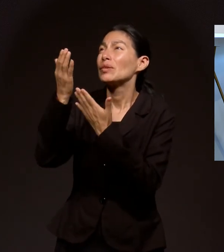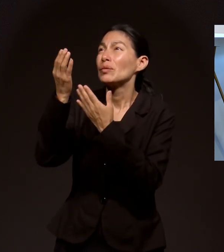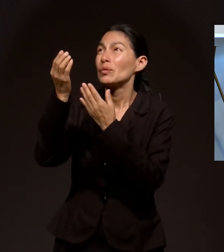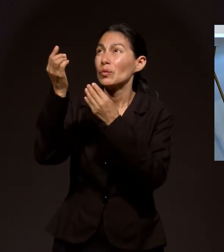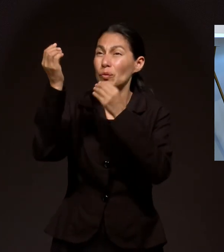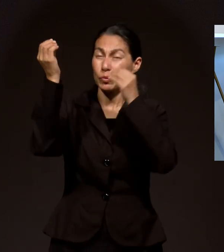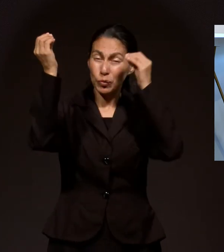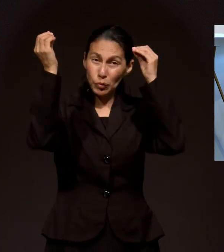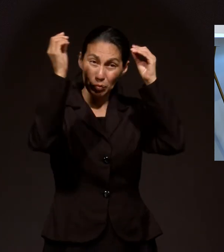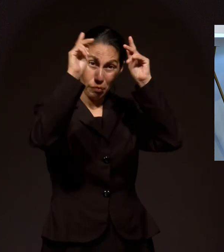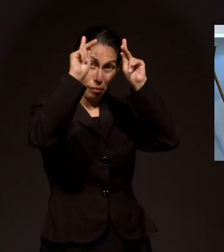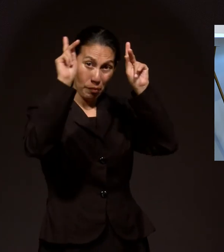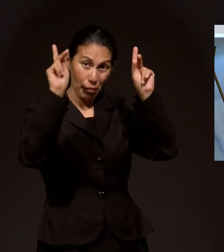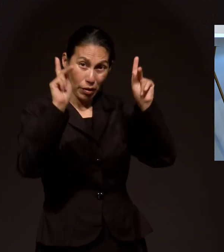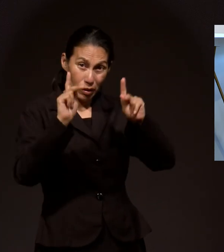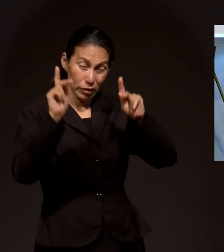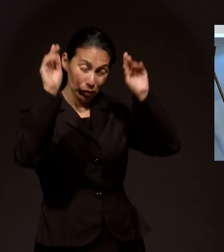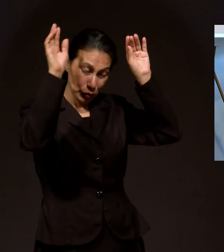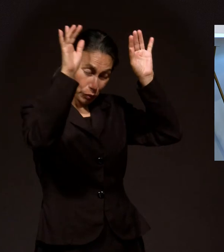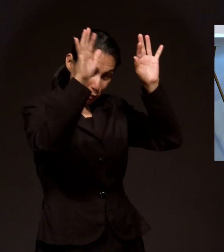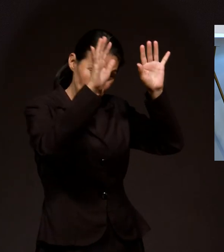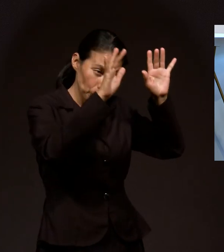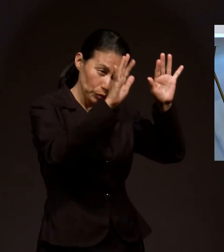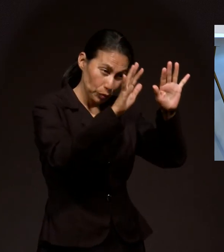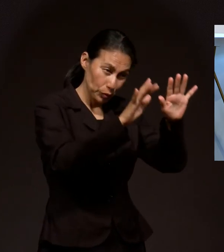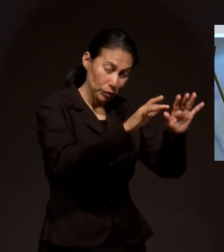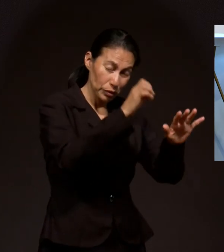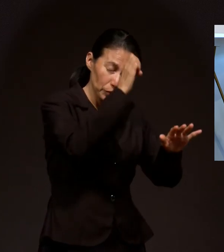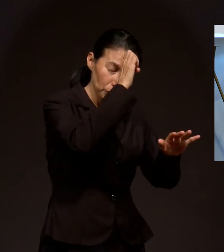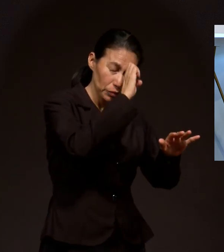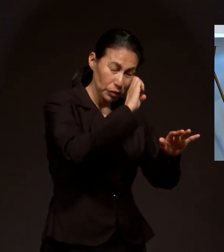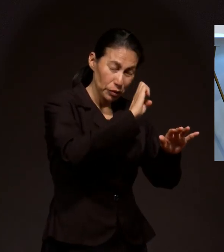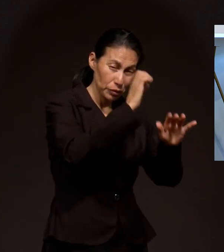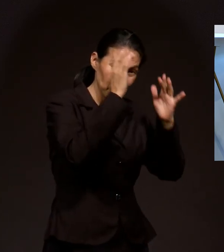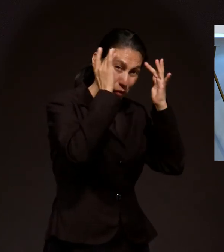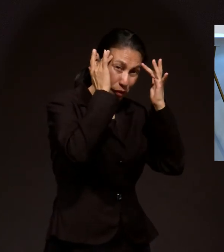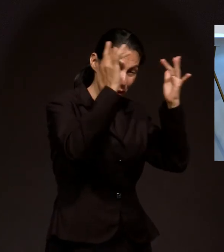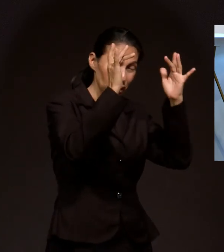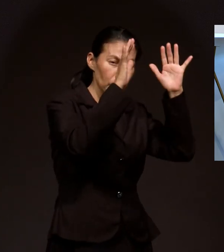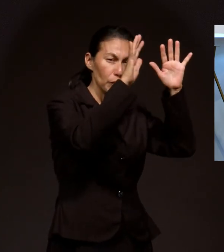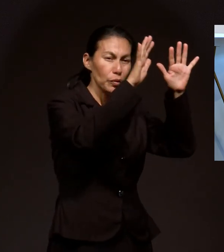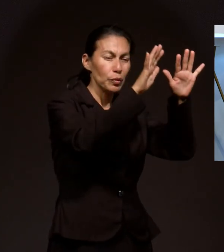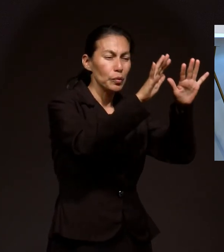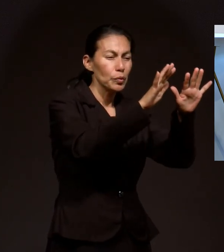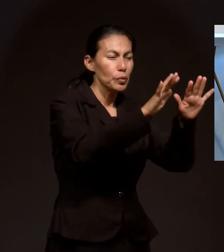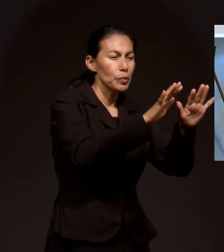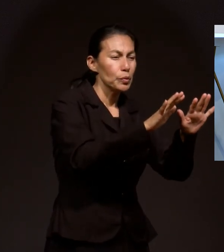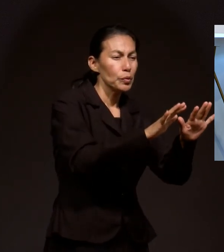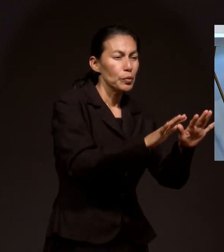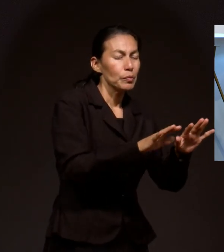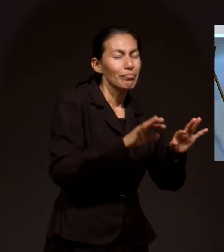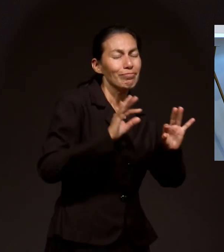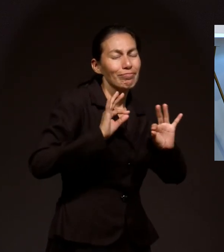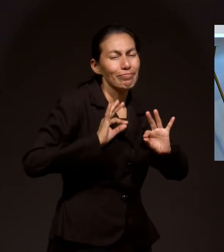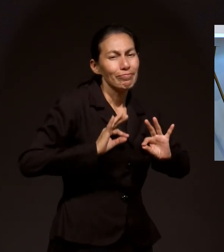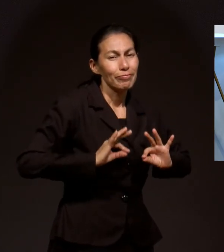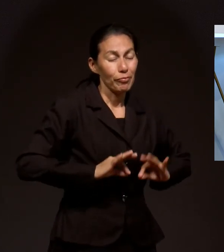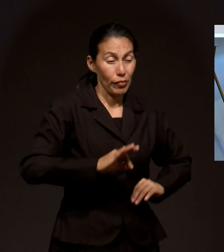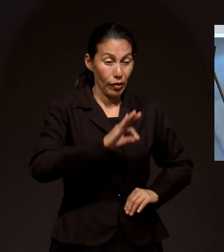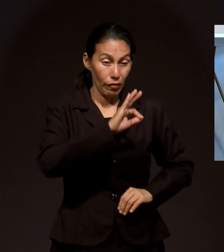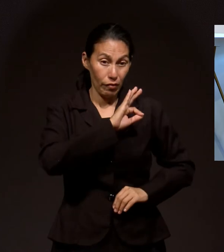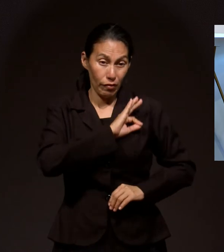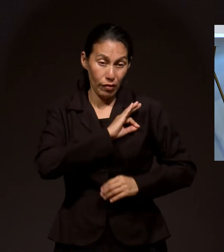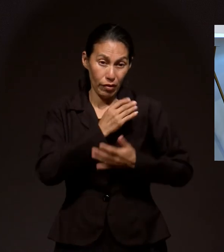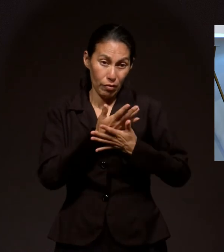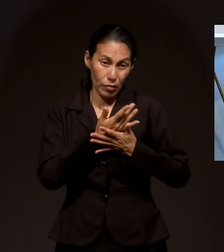dé La revelación y el ungimiento Del espíritu que consuela el alma Y fortalece nuestra